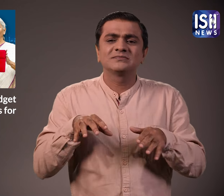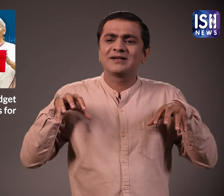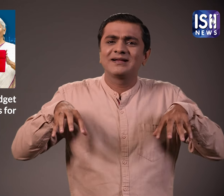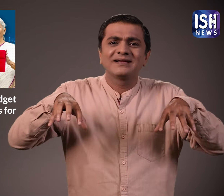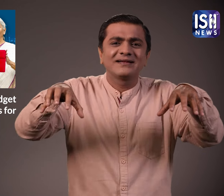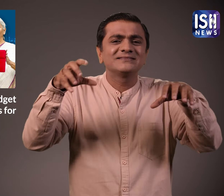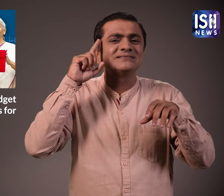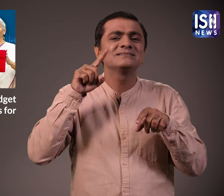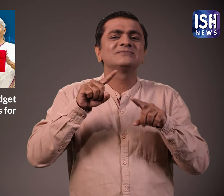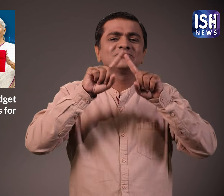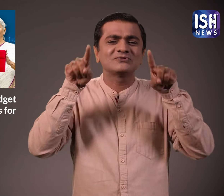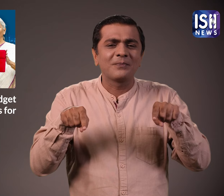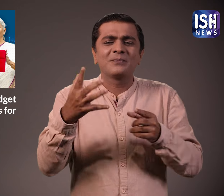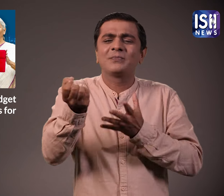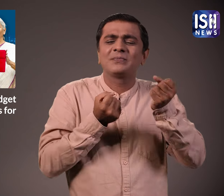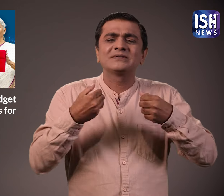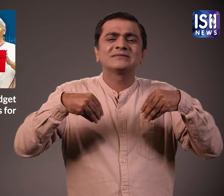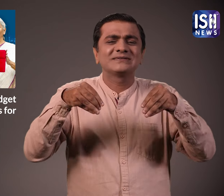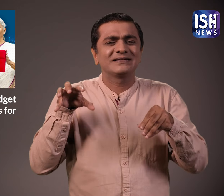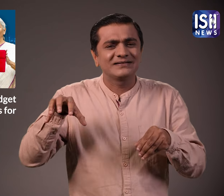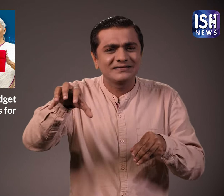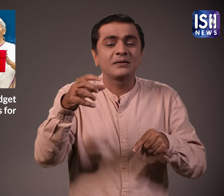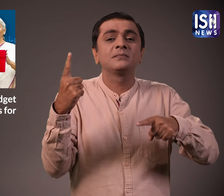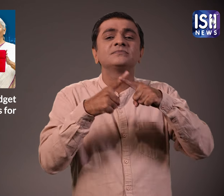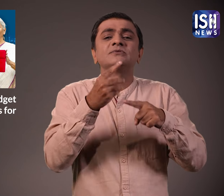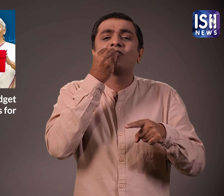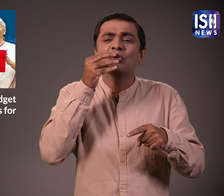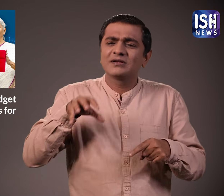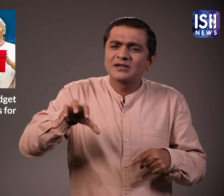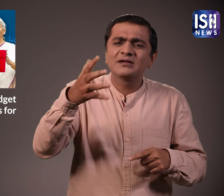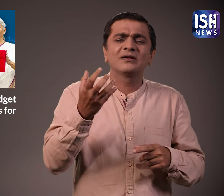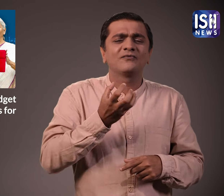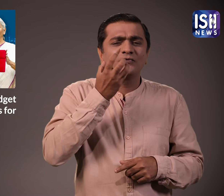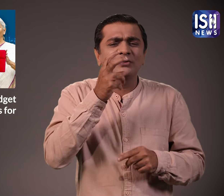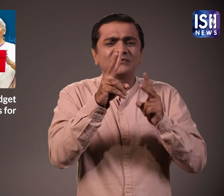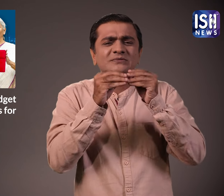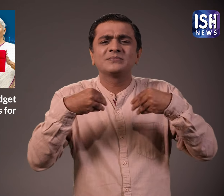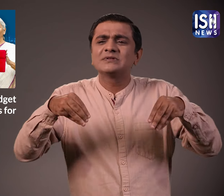हाड ग्रामिन बाजार, सड़क की दुकाने और खाद्य केंद्र विकसित करने का प्रस्ताव दिया है